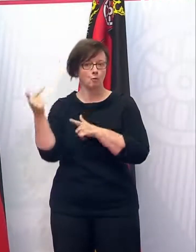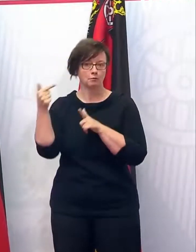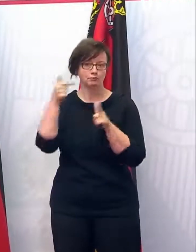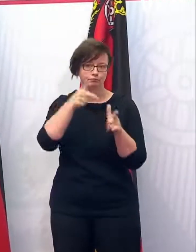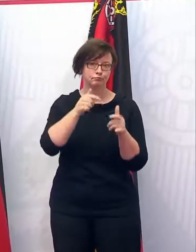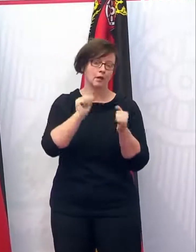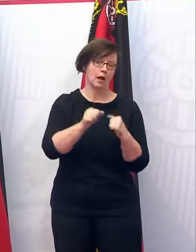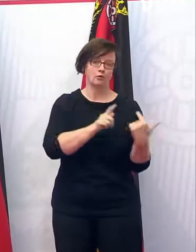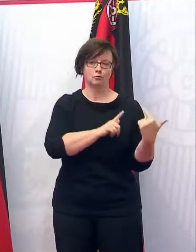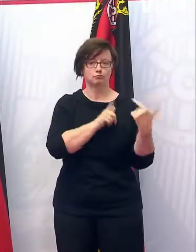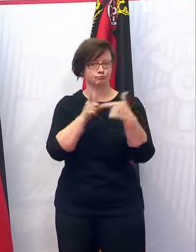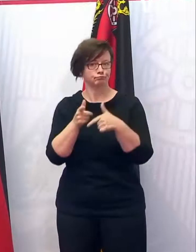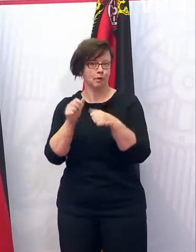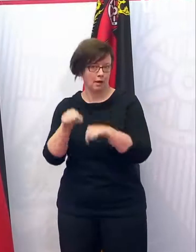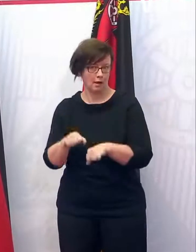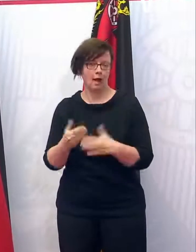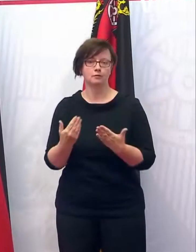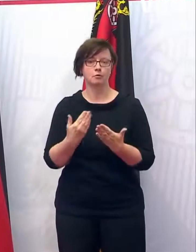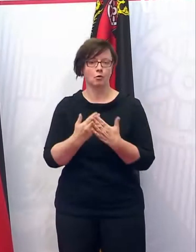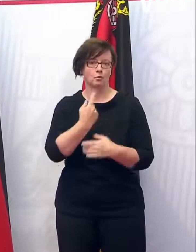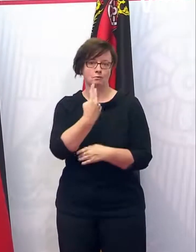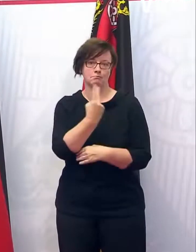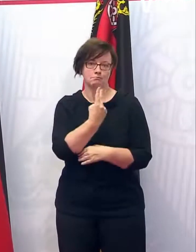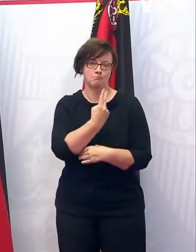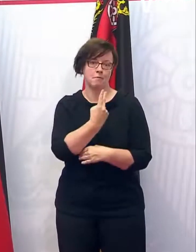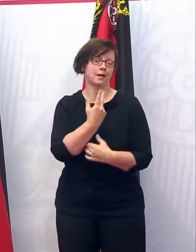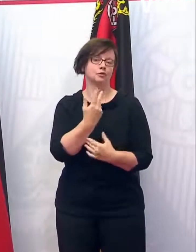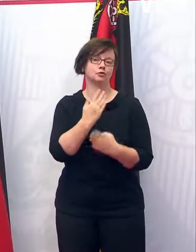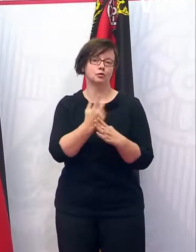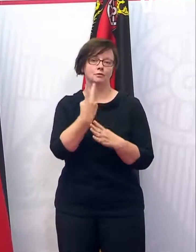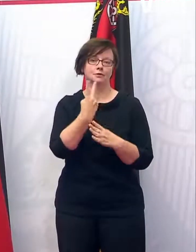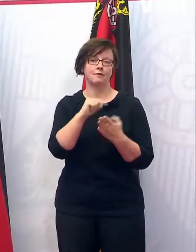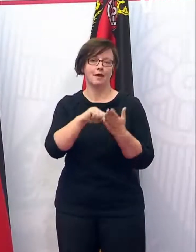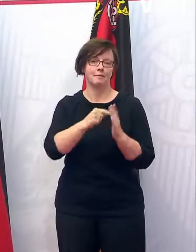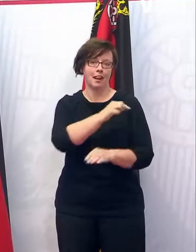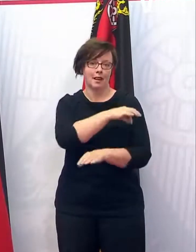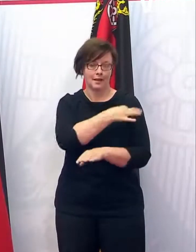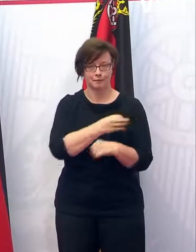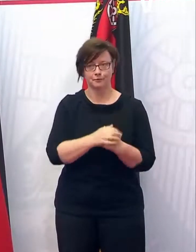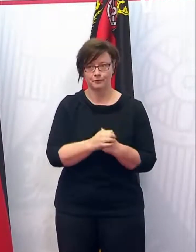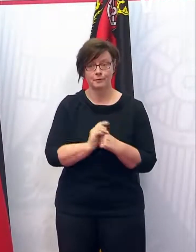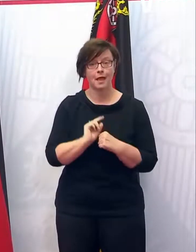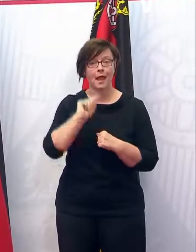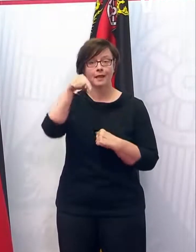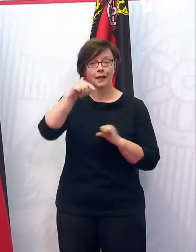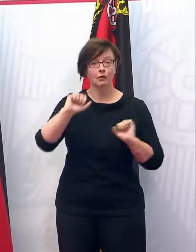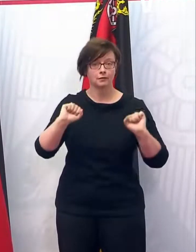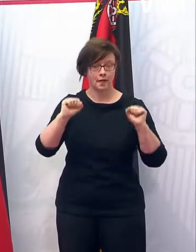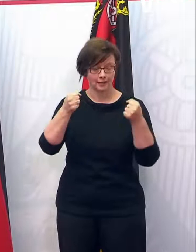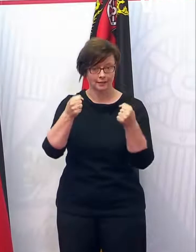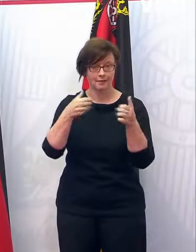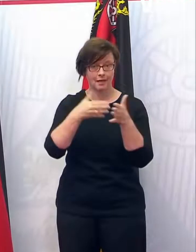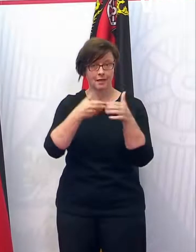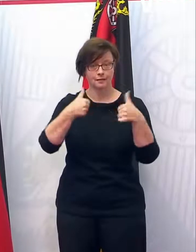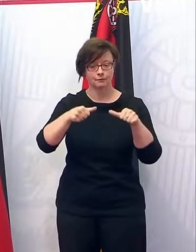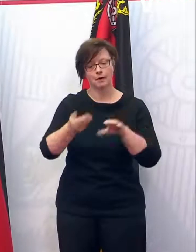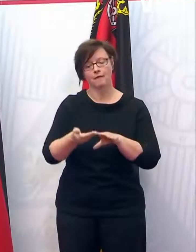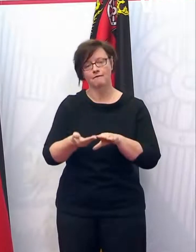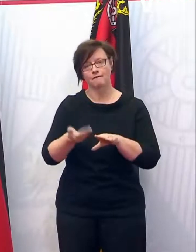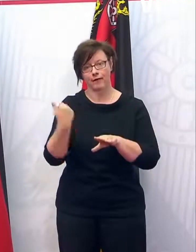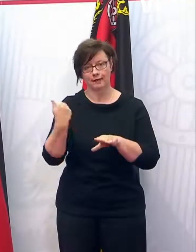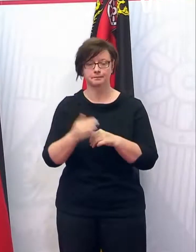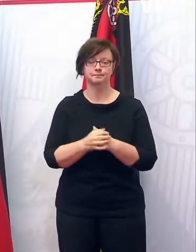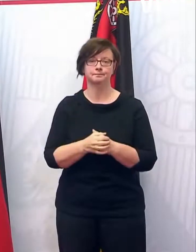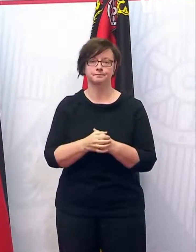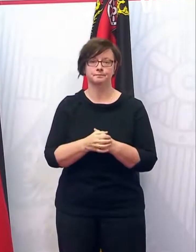dazukommen oder die Großväter, weil sie eben schon zweimal geimpft sind. Grundsätzlich entfällt bei Außenaktivitäten die Testpflicht mit